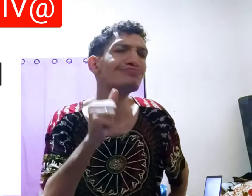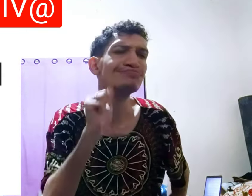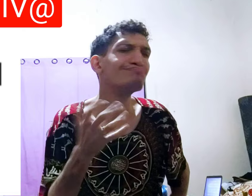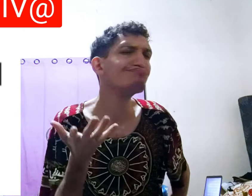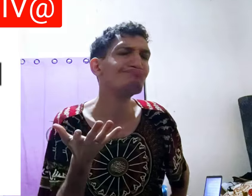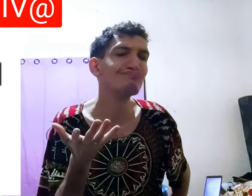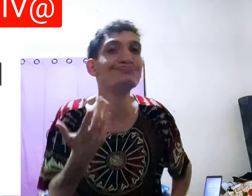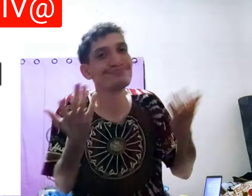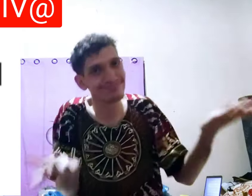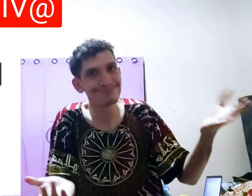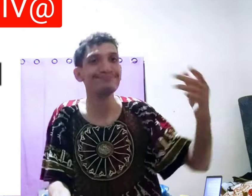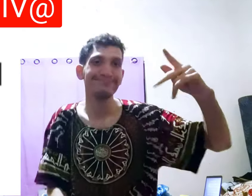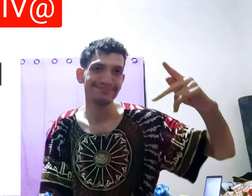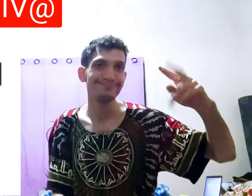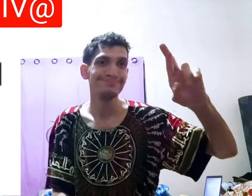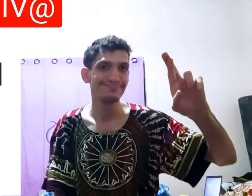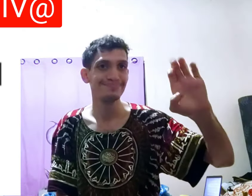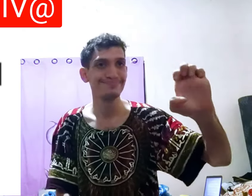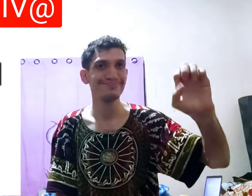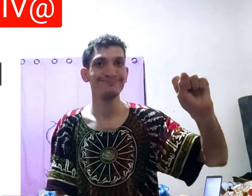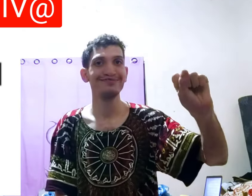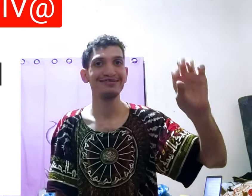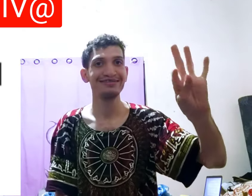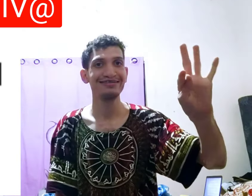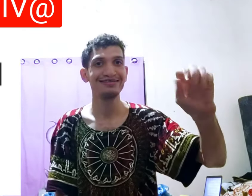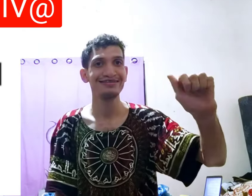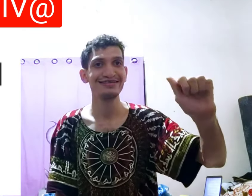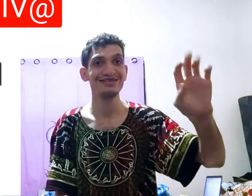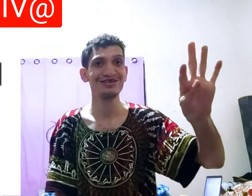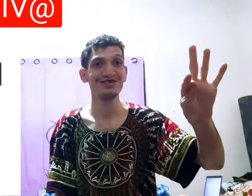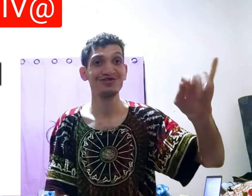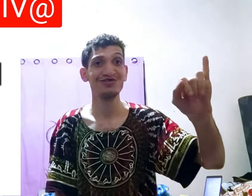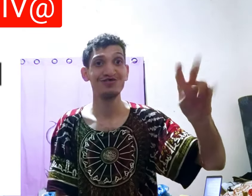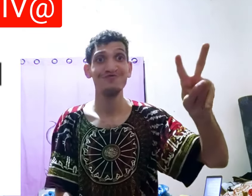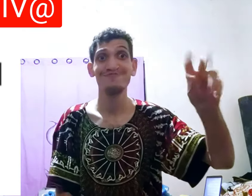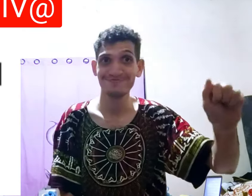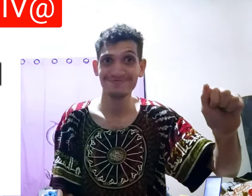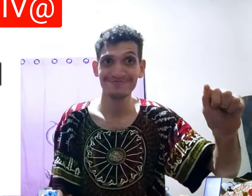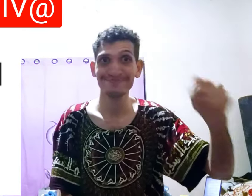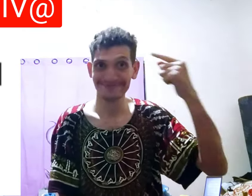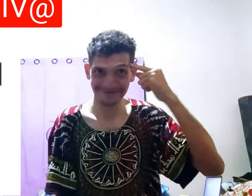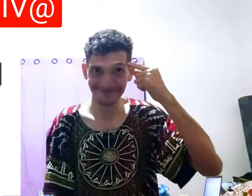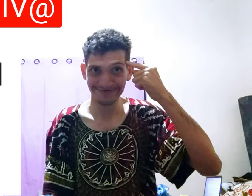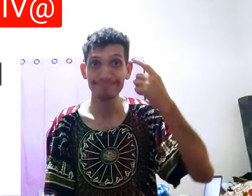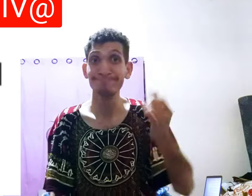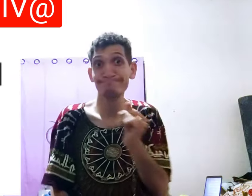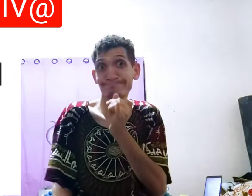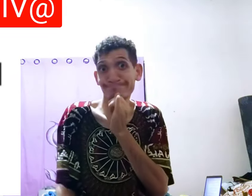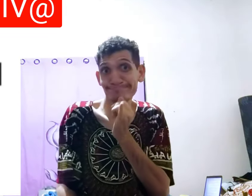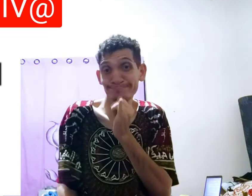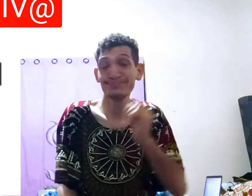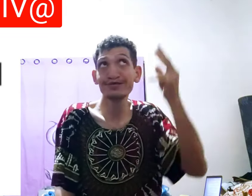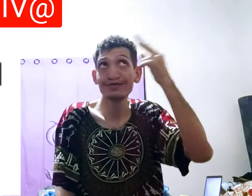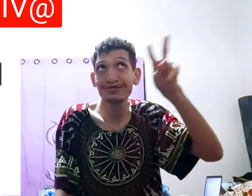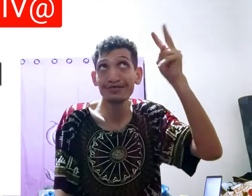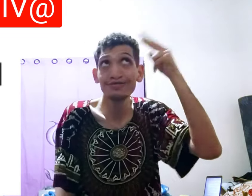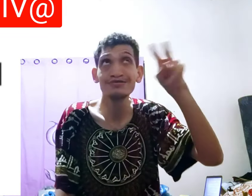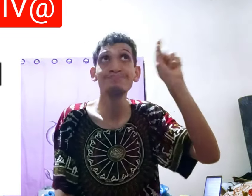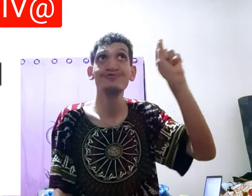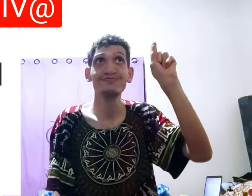mas se com mulher, aí é prestativa, entendeu? Por